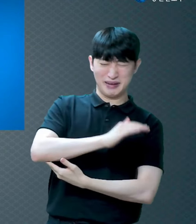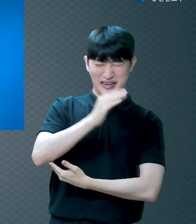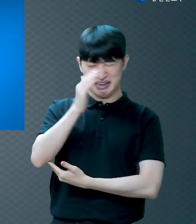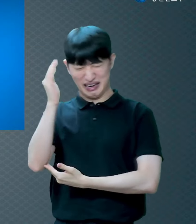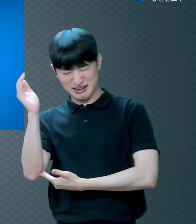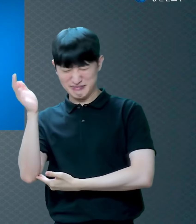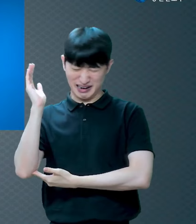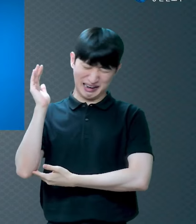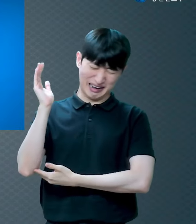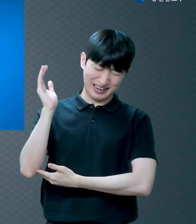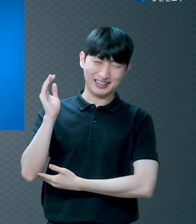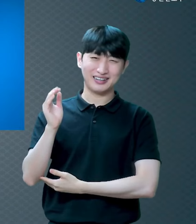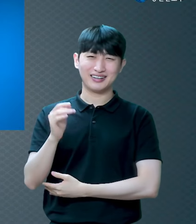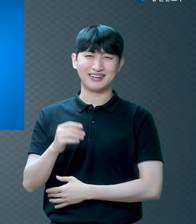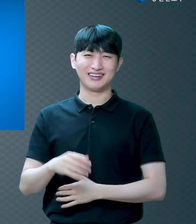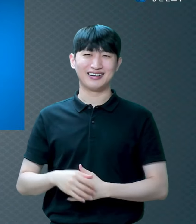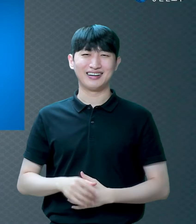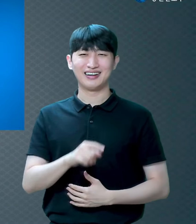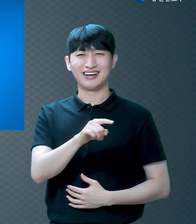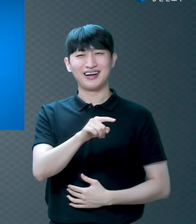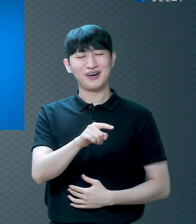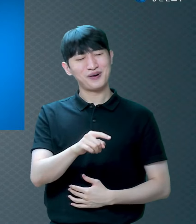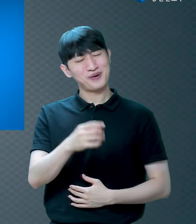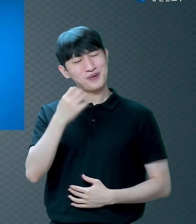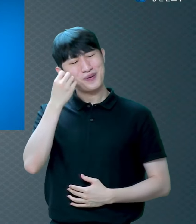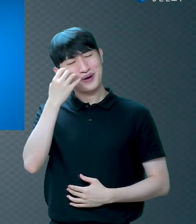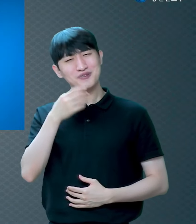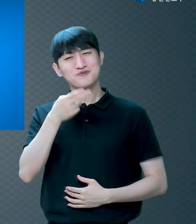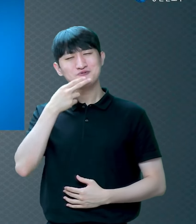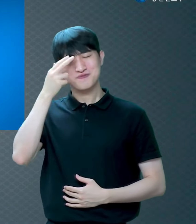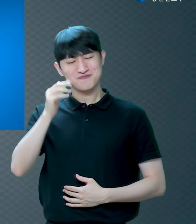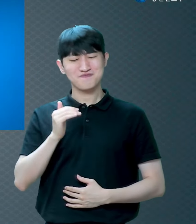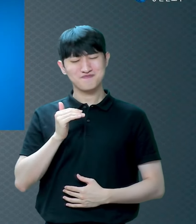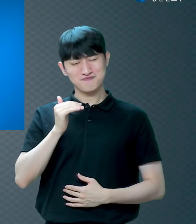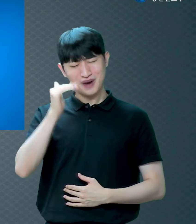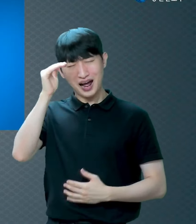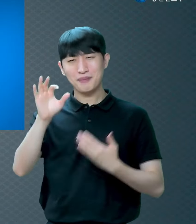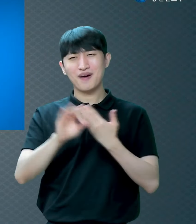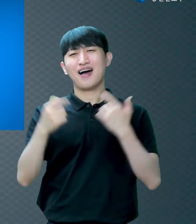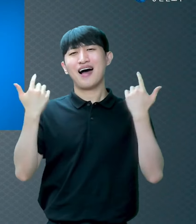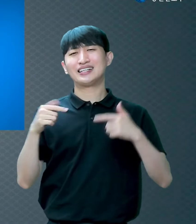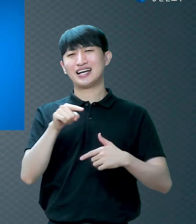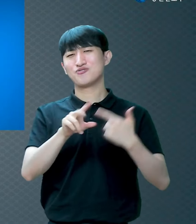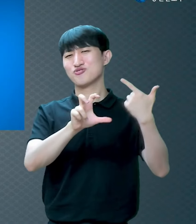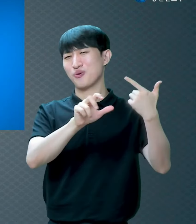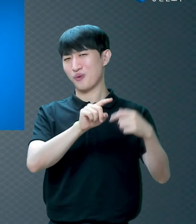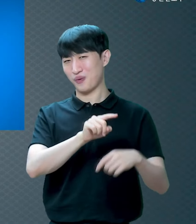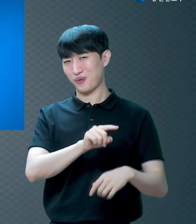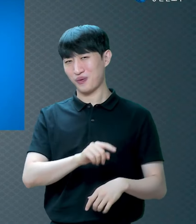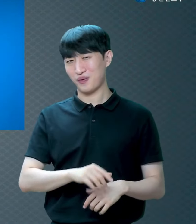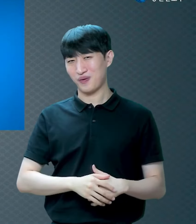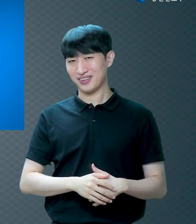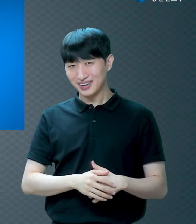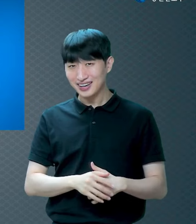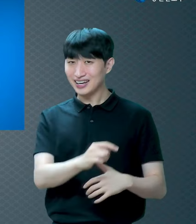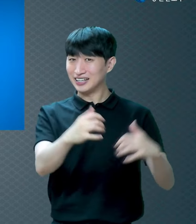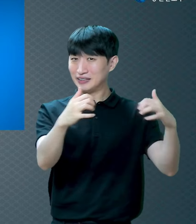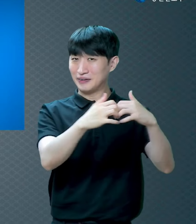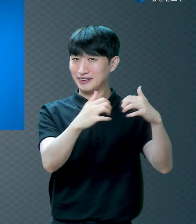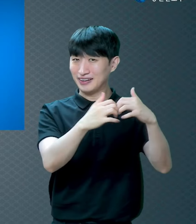희한하게 그것만 생각나시나 봐요 그런데 전쟁도 내용이 딱 정해져 있어요